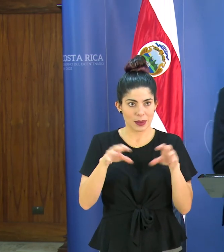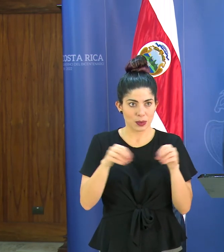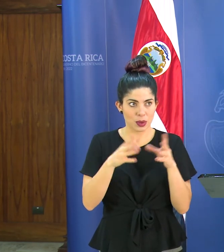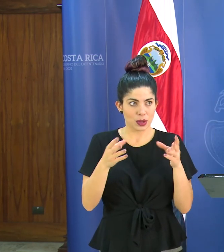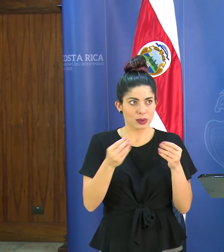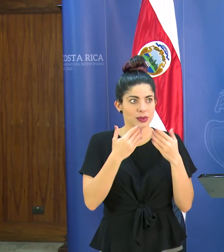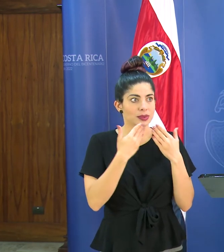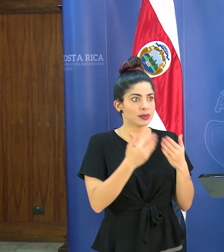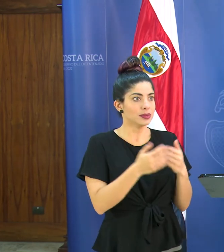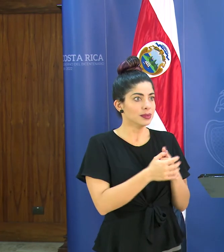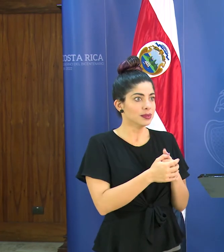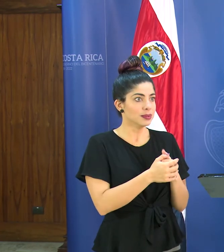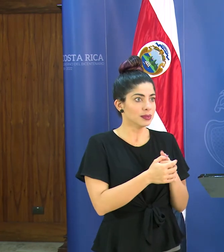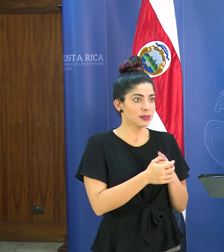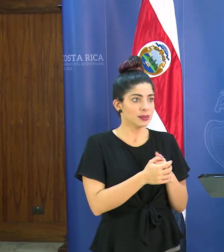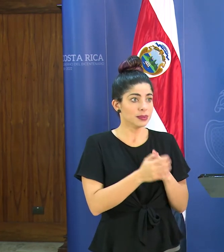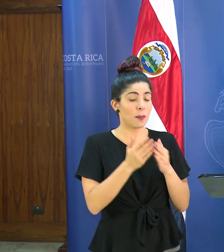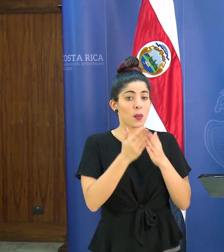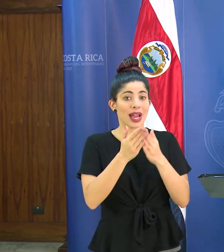muchísimas gracias